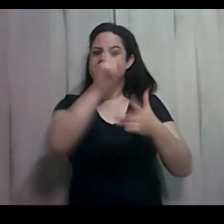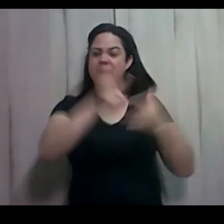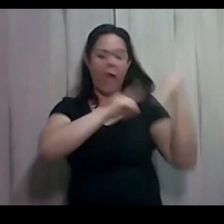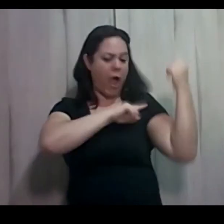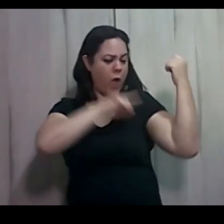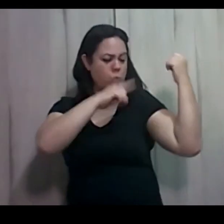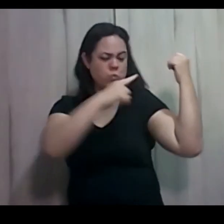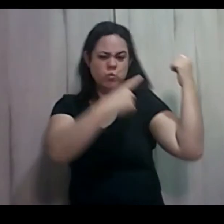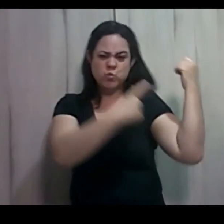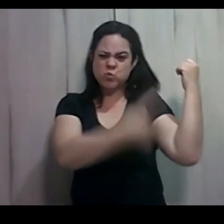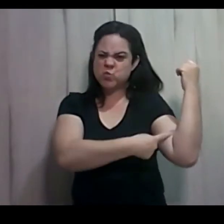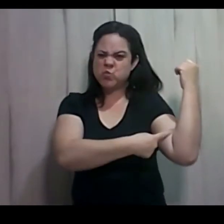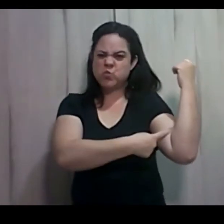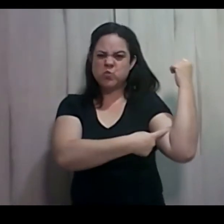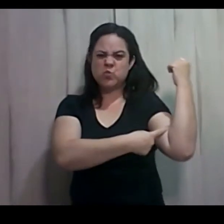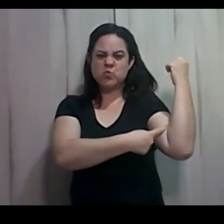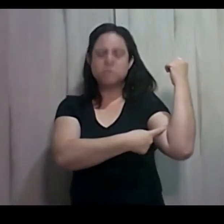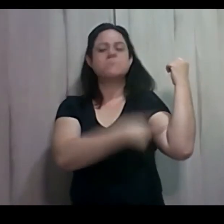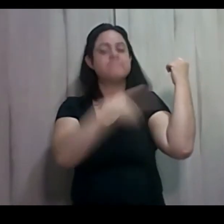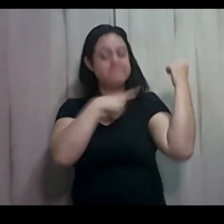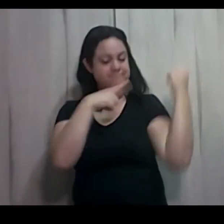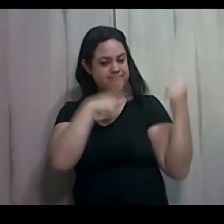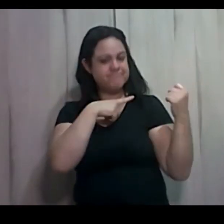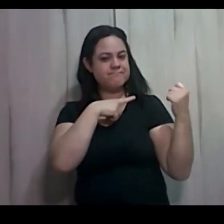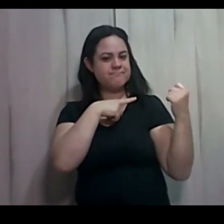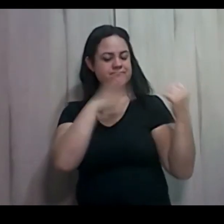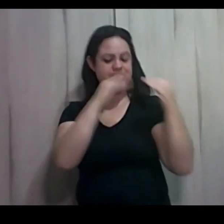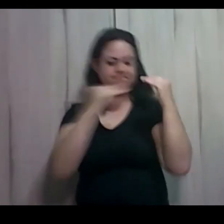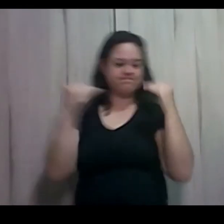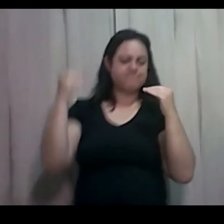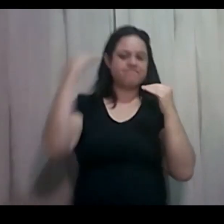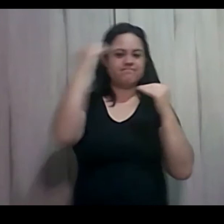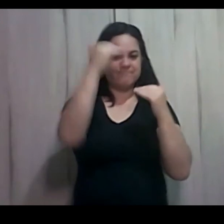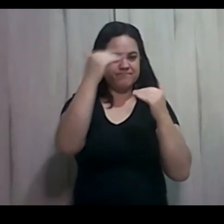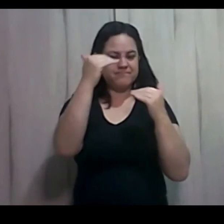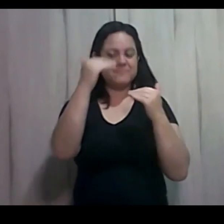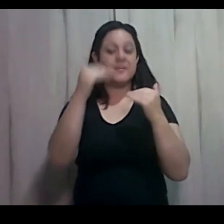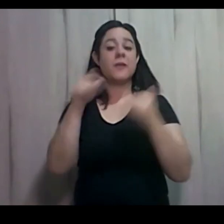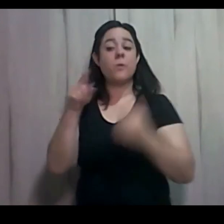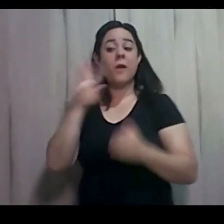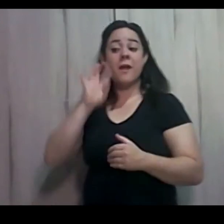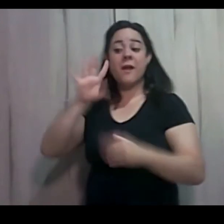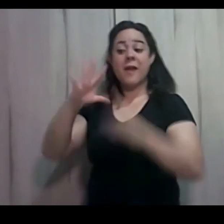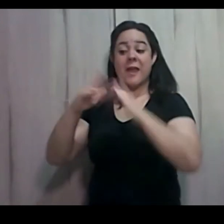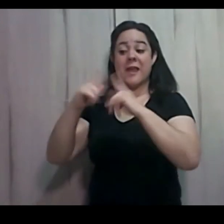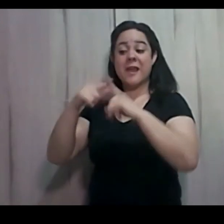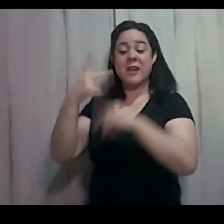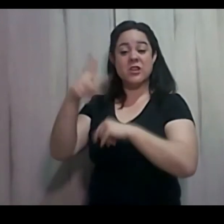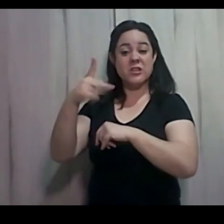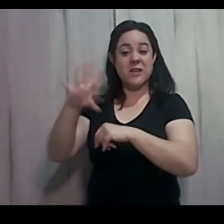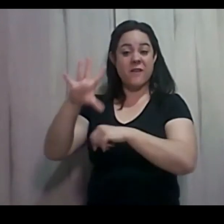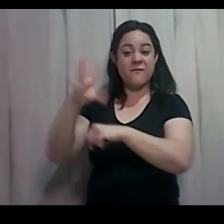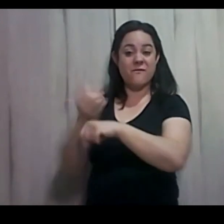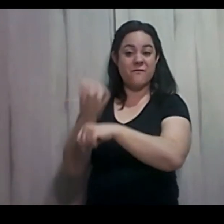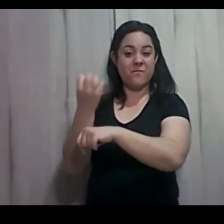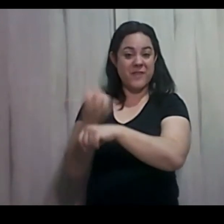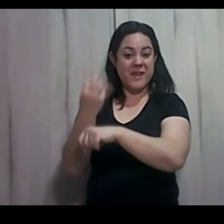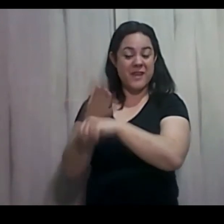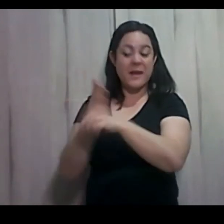a última palavra. E o que é legal na igreja de Filadélfia, é que a aprovação da igreja, está relacionada